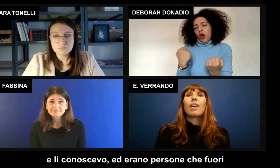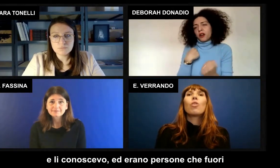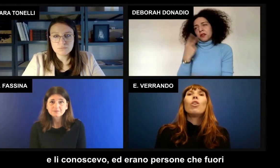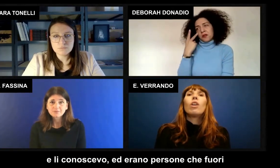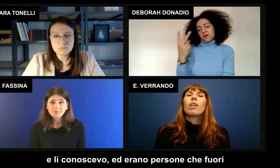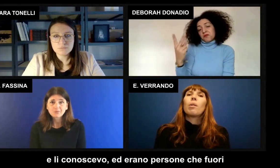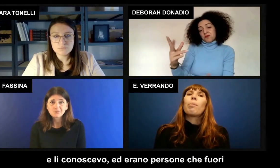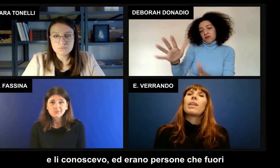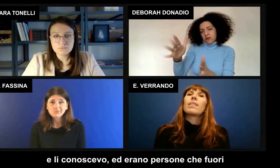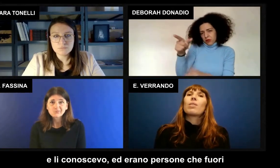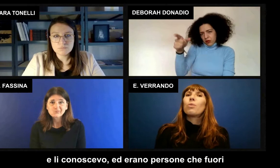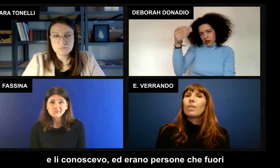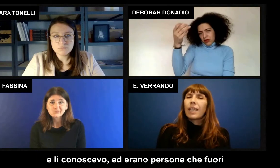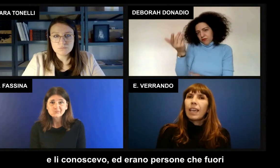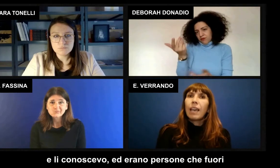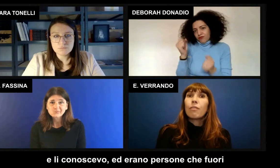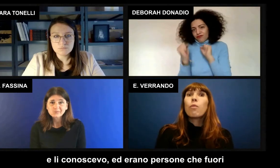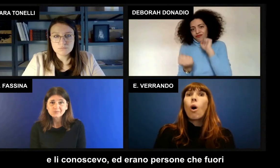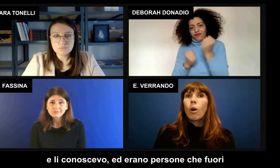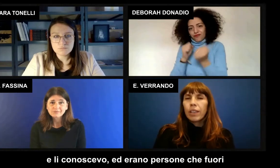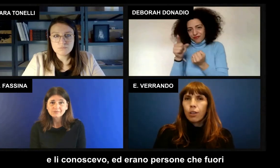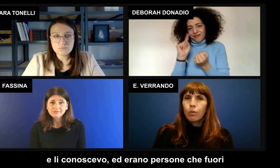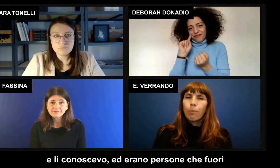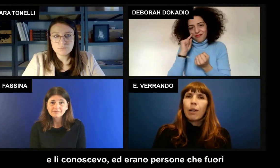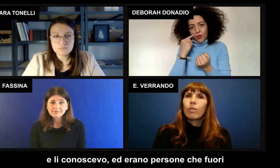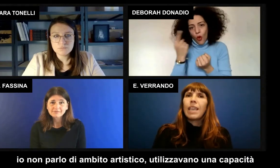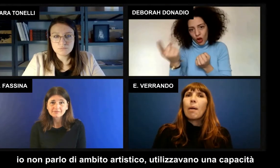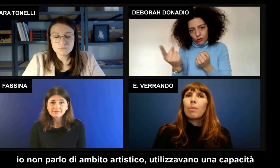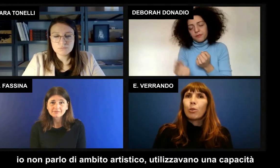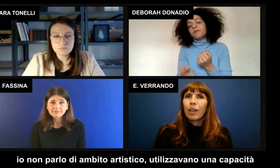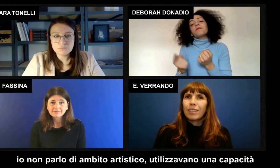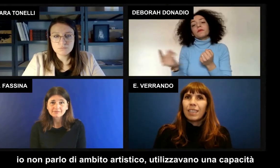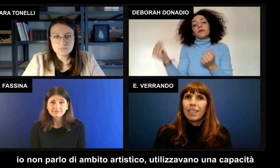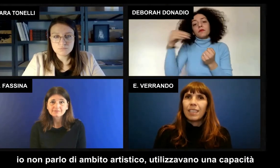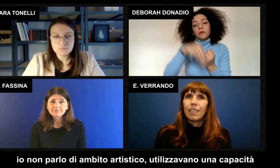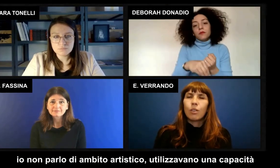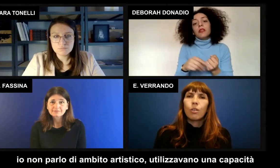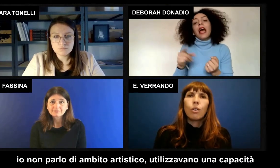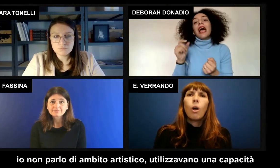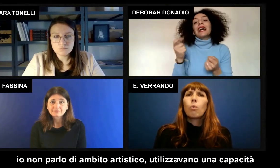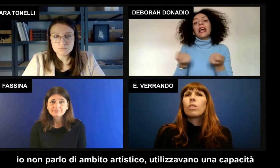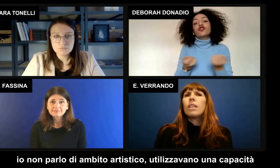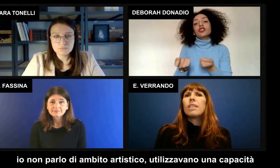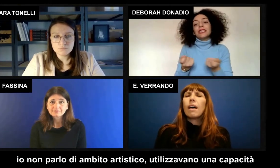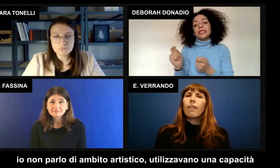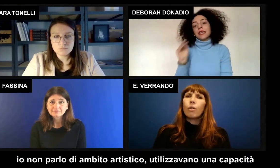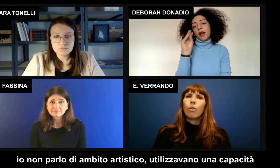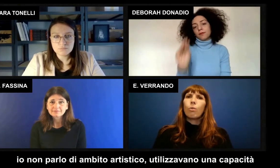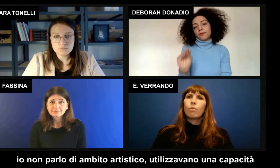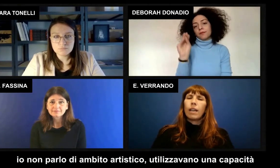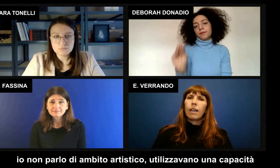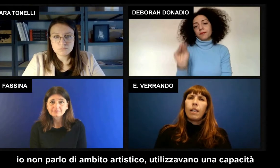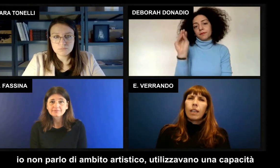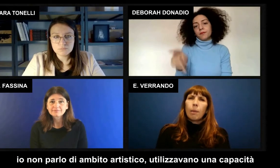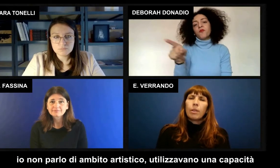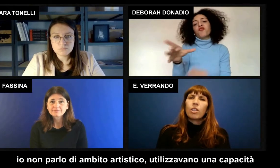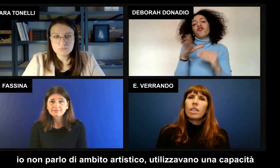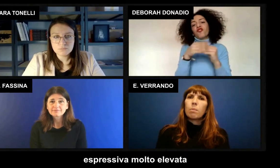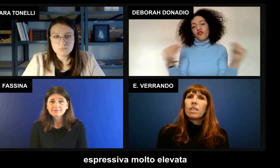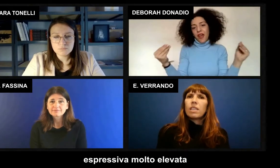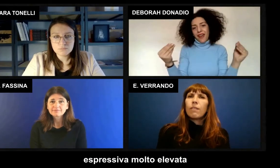erano persone che fuori io non parlo di ambito artistico utilizzavano una